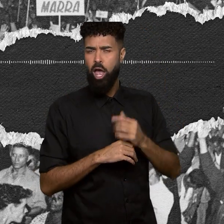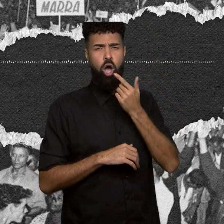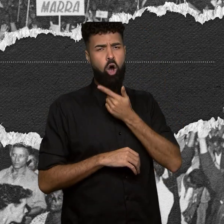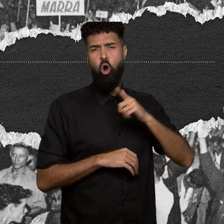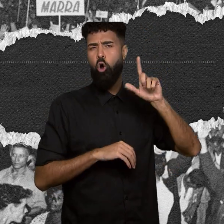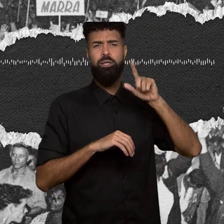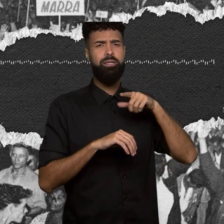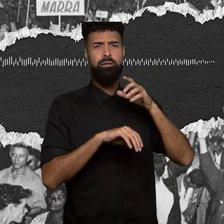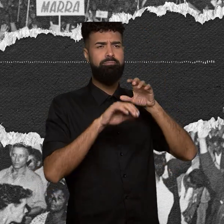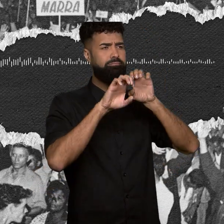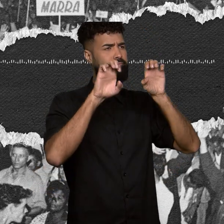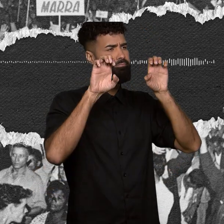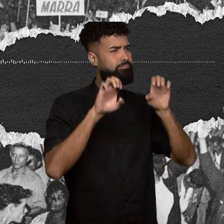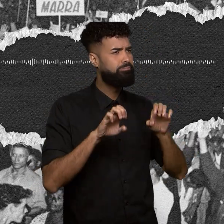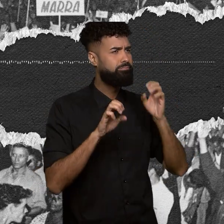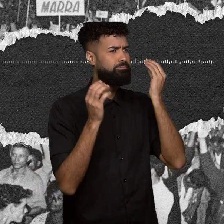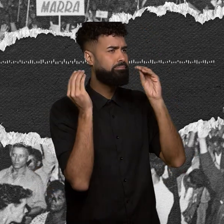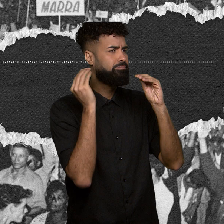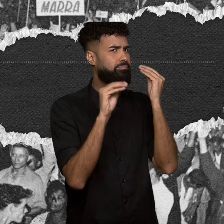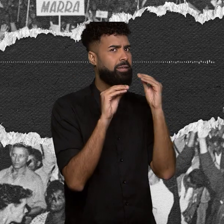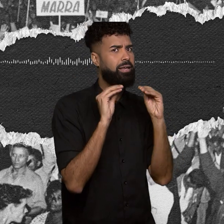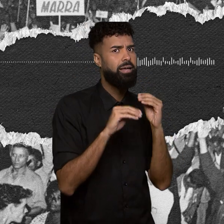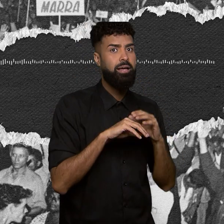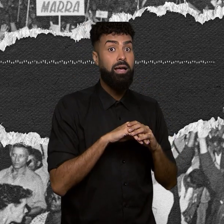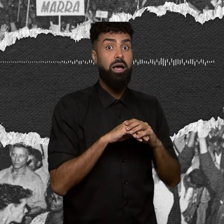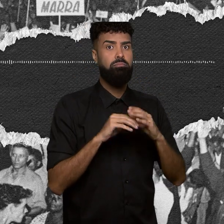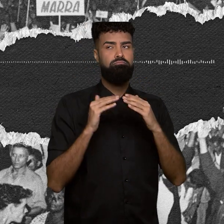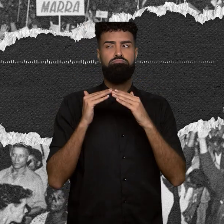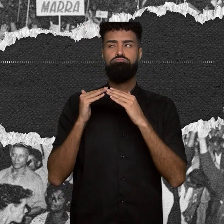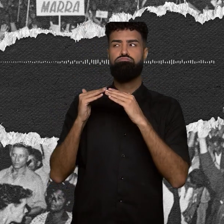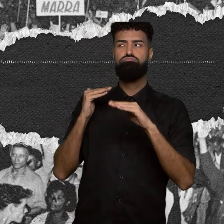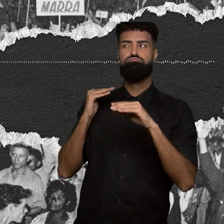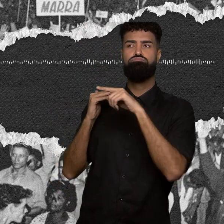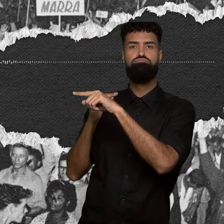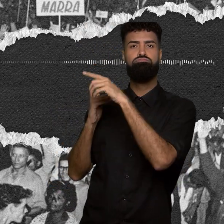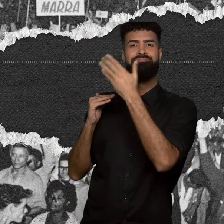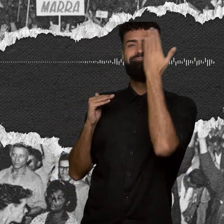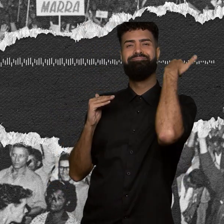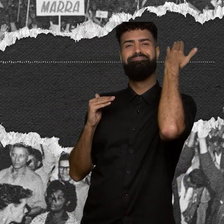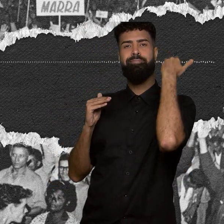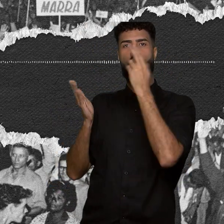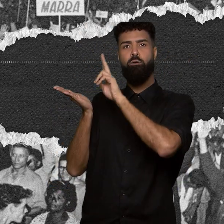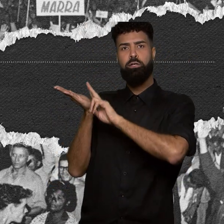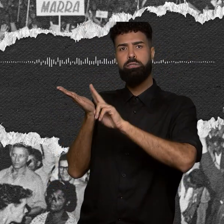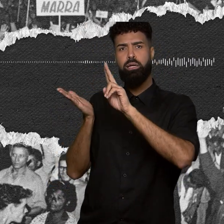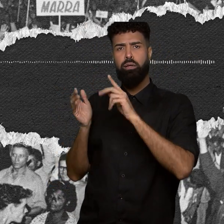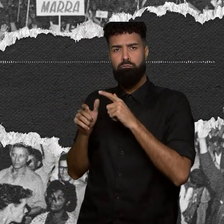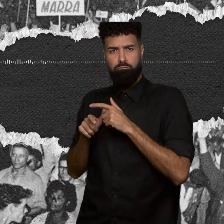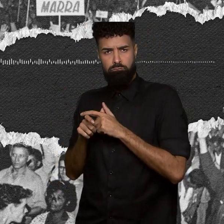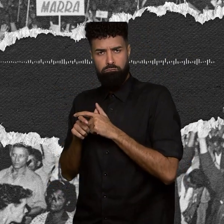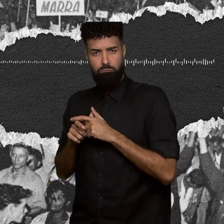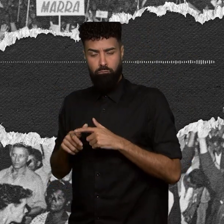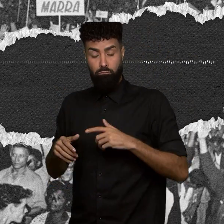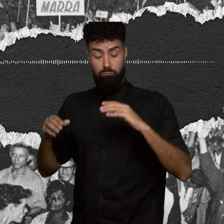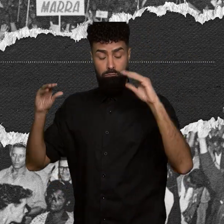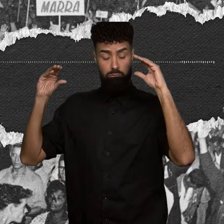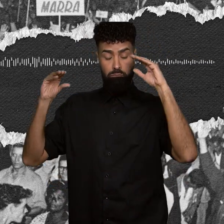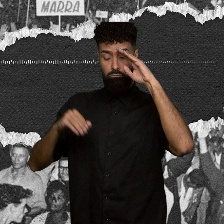composição. Negando até então aquela universidade que havia de poucos, com aqueles catedráticos,